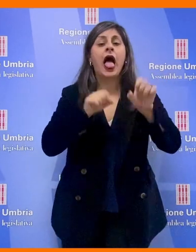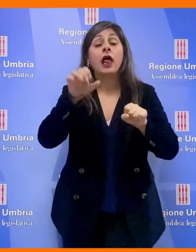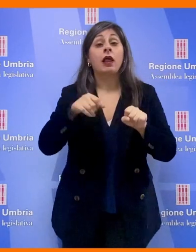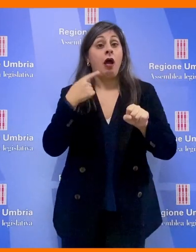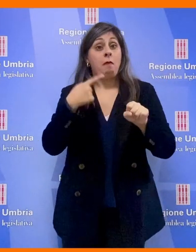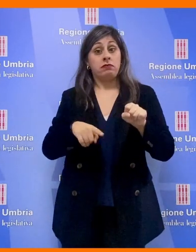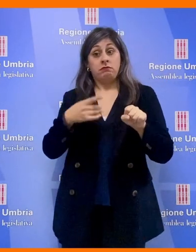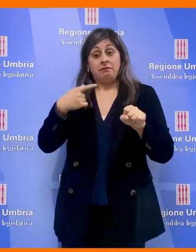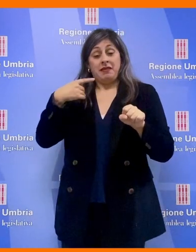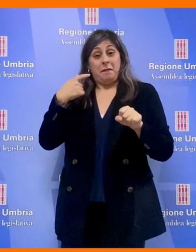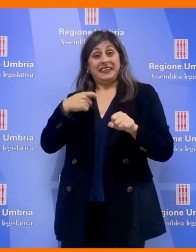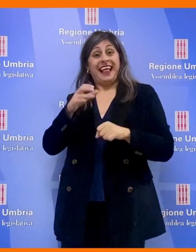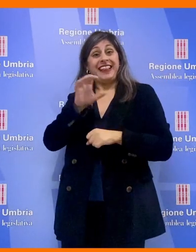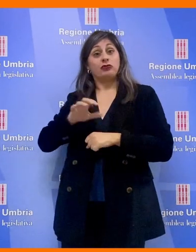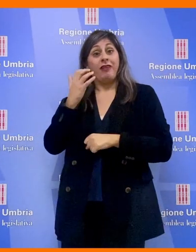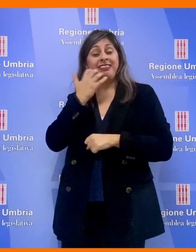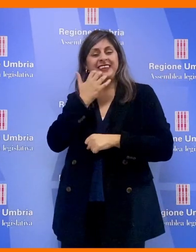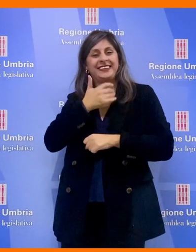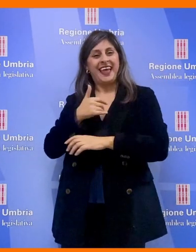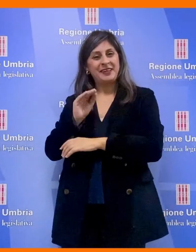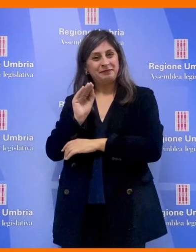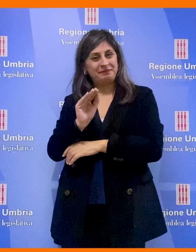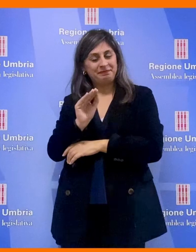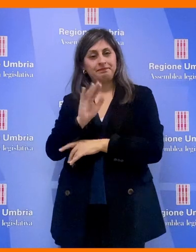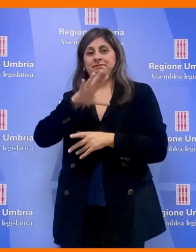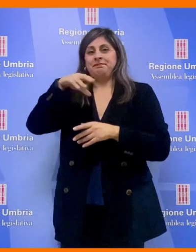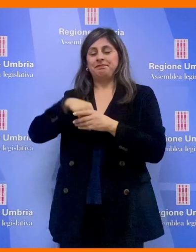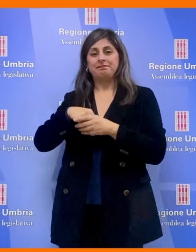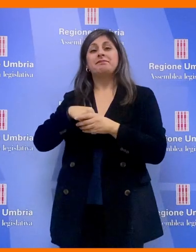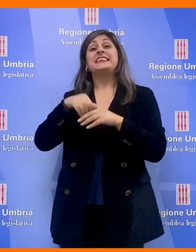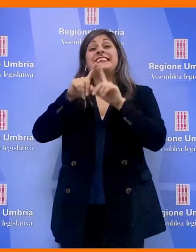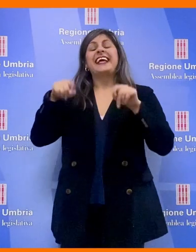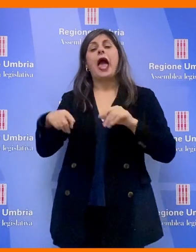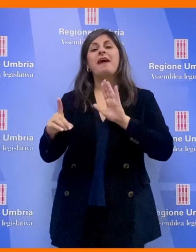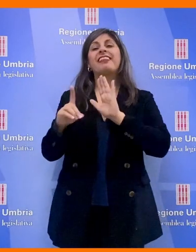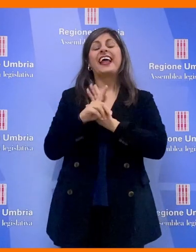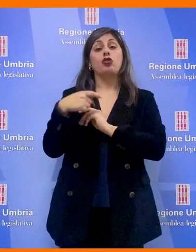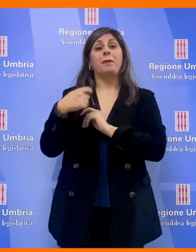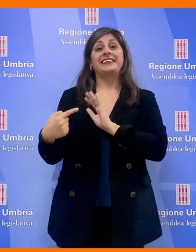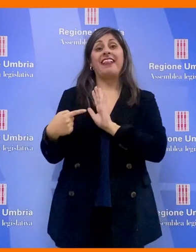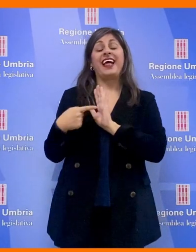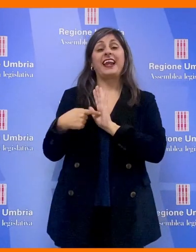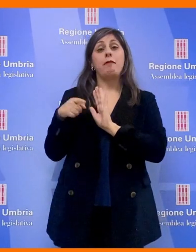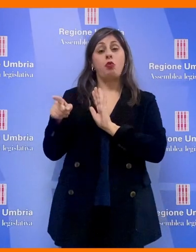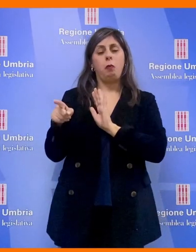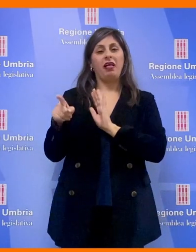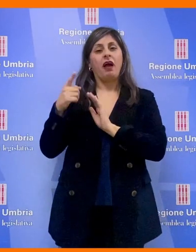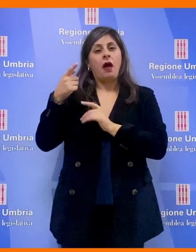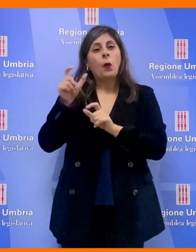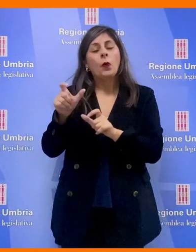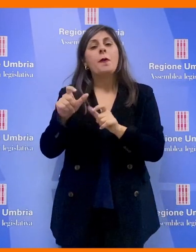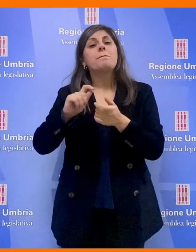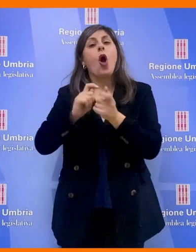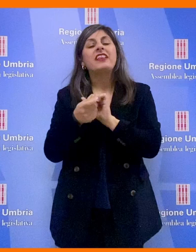dalla Presidente della Regione Donatella Tesei e contenuto nello schema di decreto del Presidente della Repubblica recante modifiche al